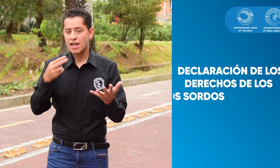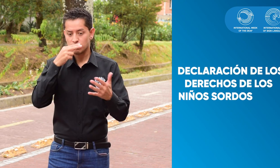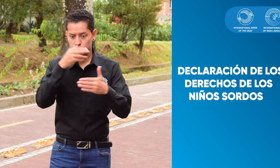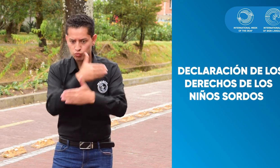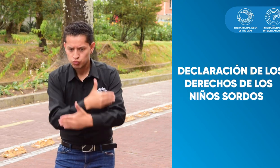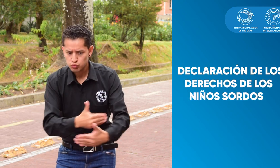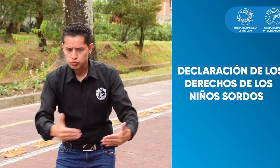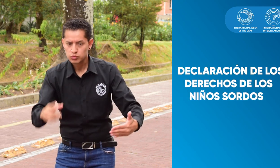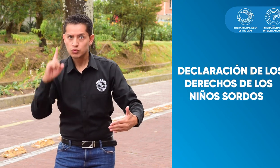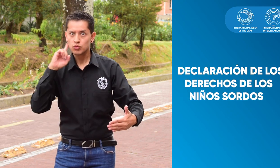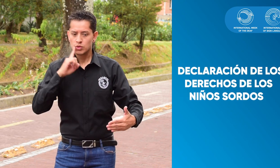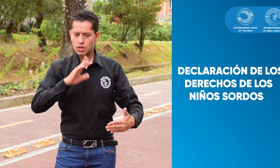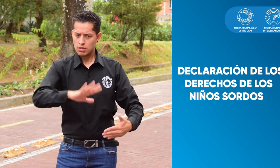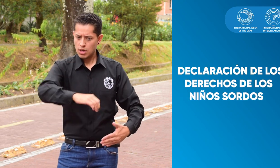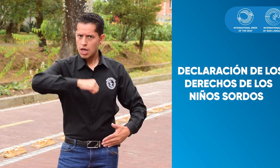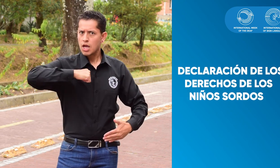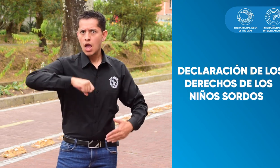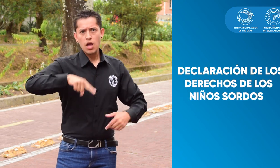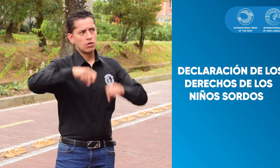Declaración de los derechos de los niños sordos.